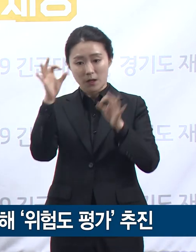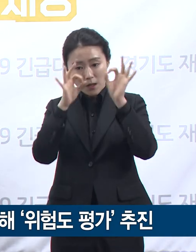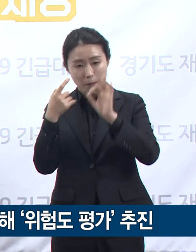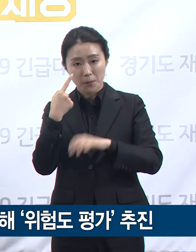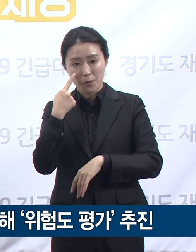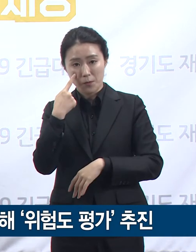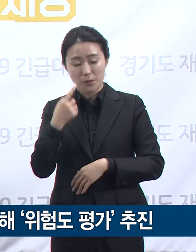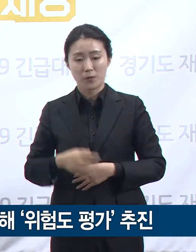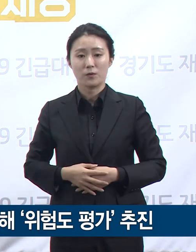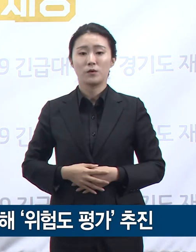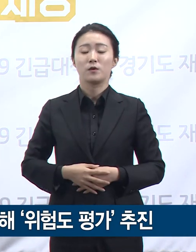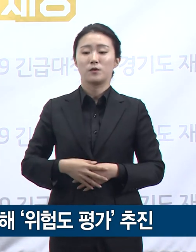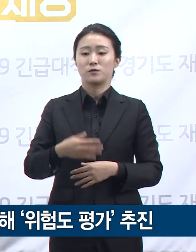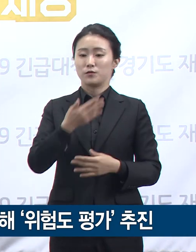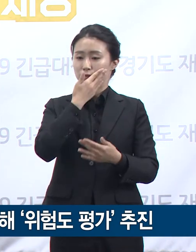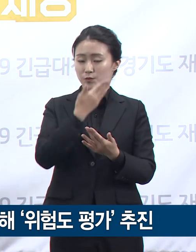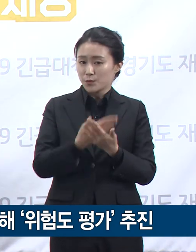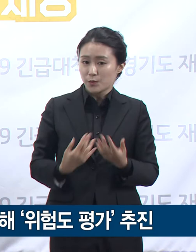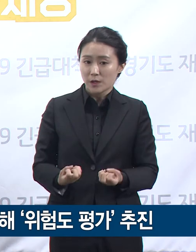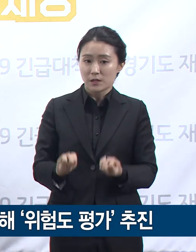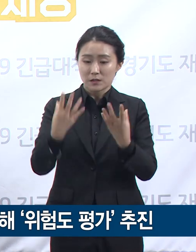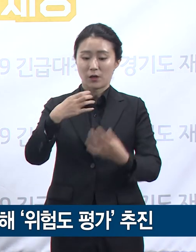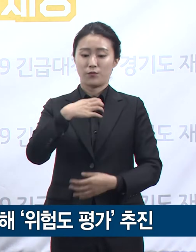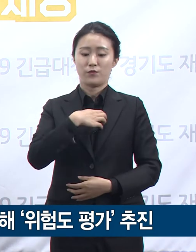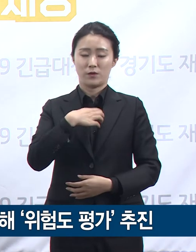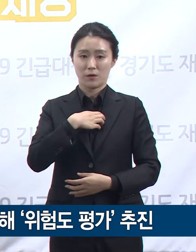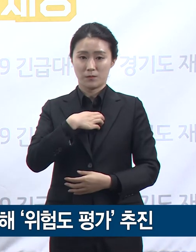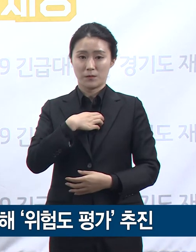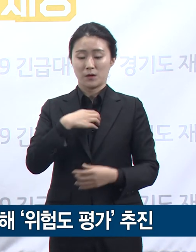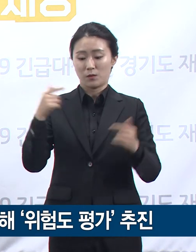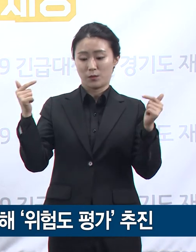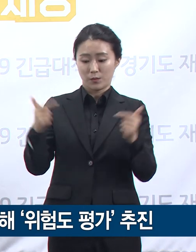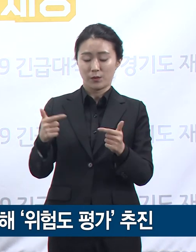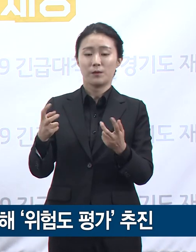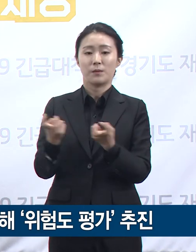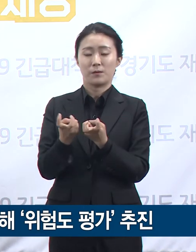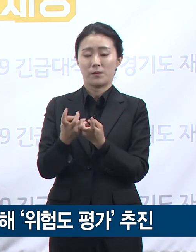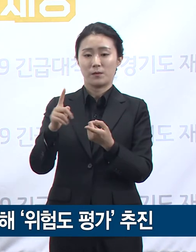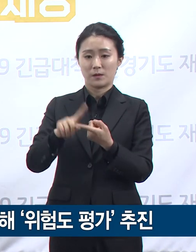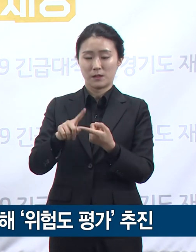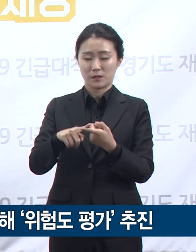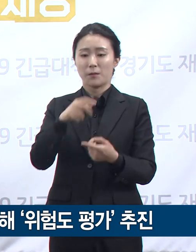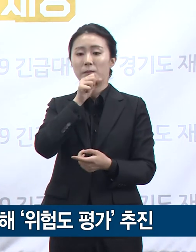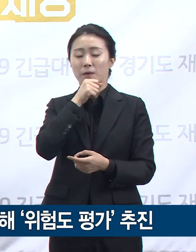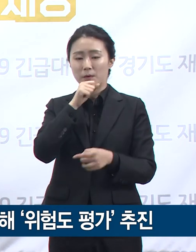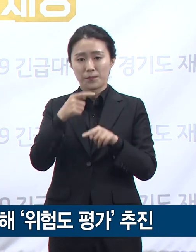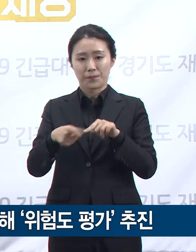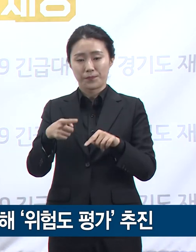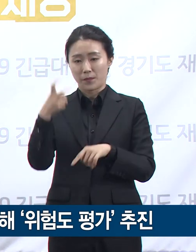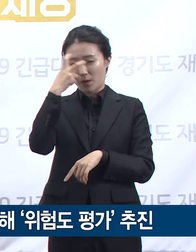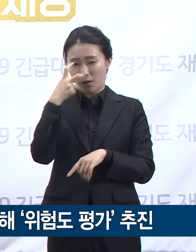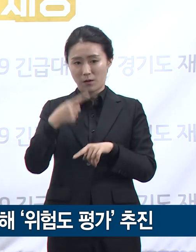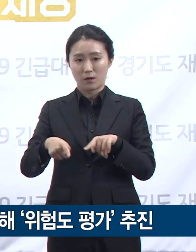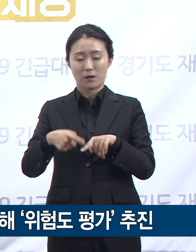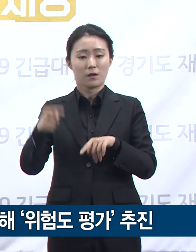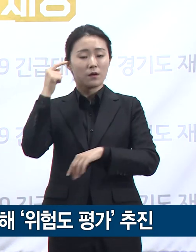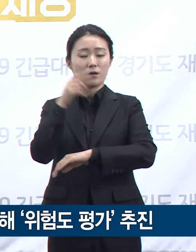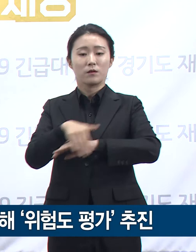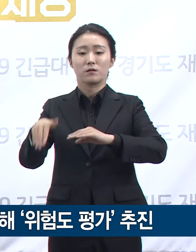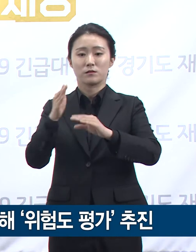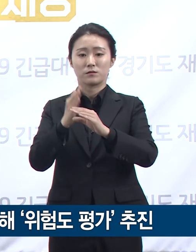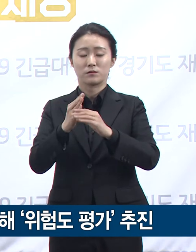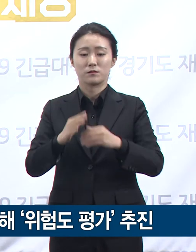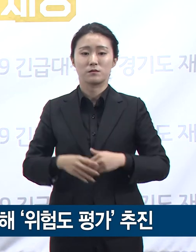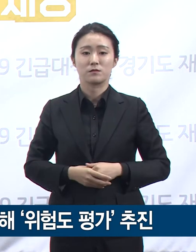위험도 평가 계획을 수립, 적용하기로 하였습니다. 행사 위험도 평가 결과 개최가 가능한 행사는